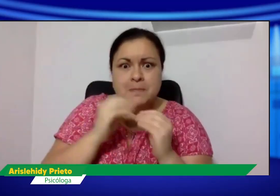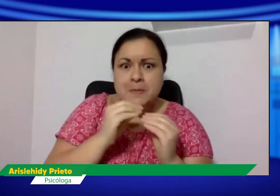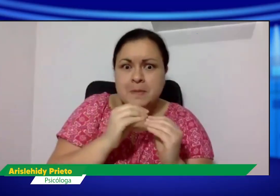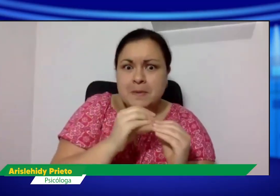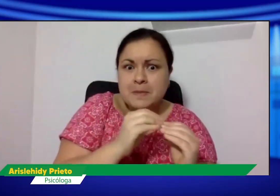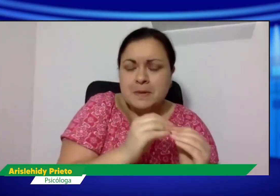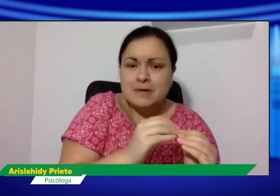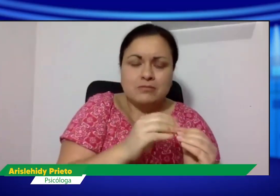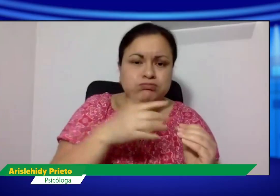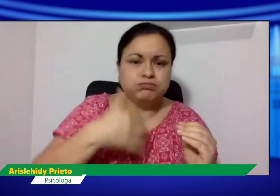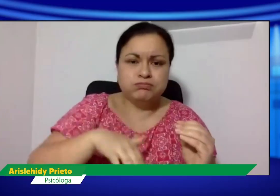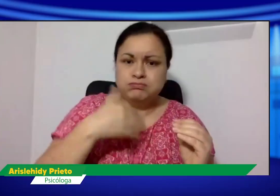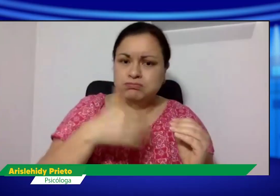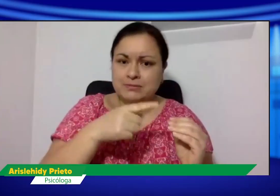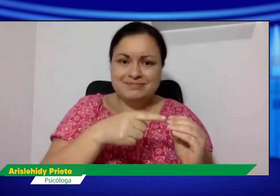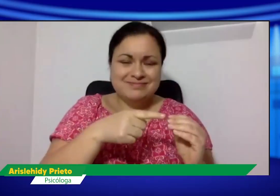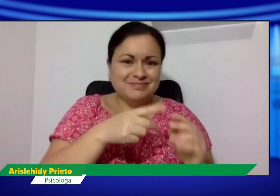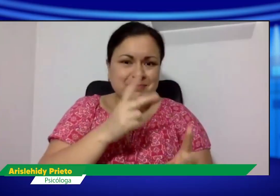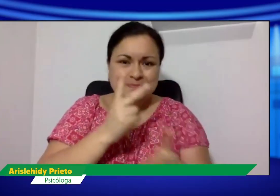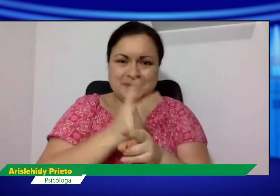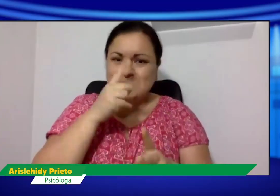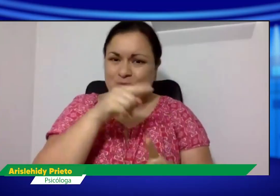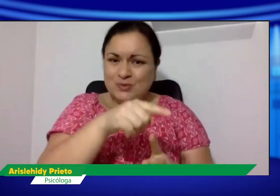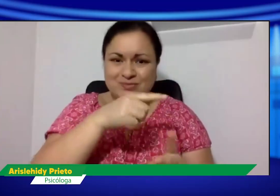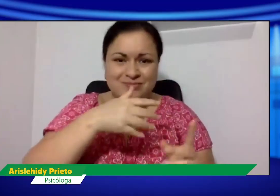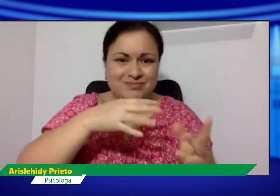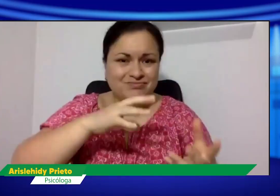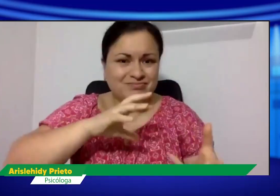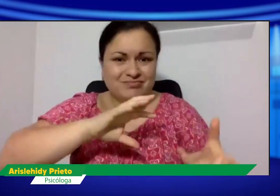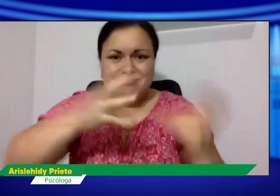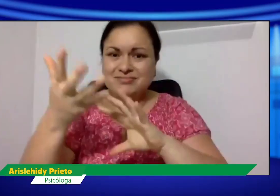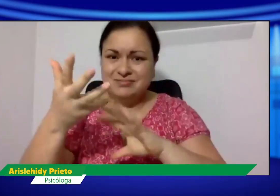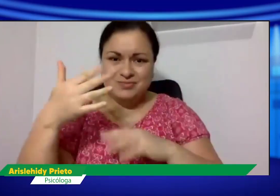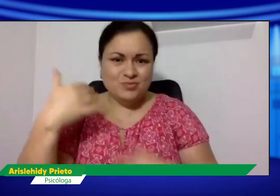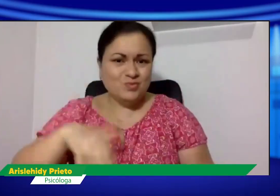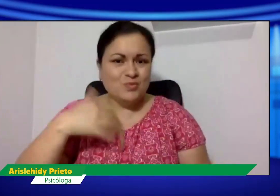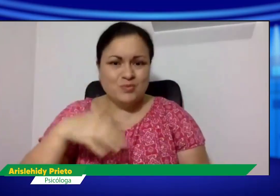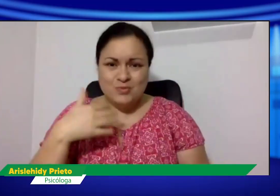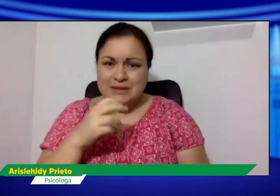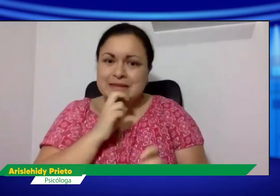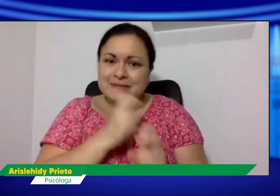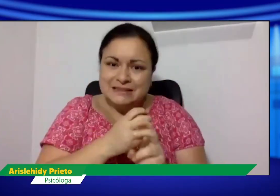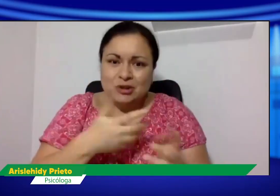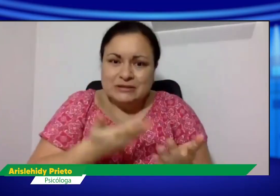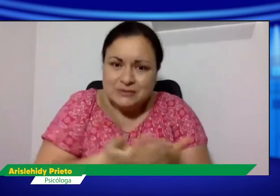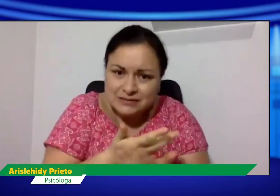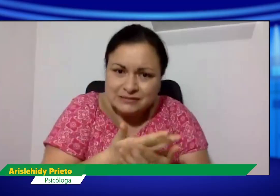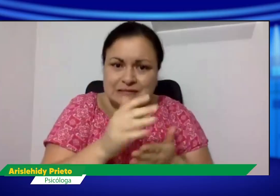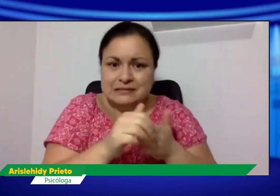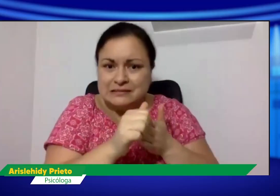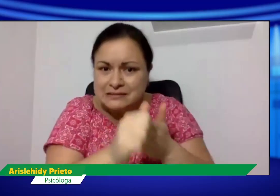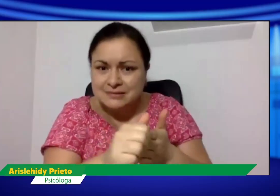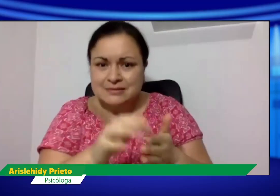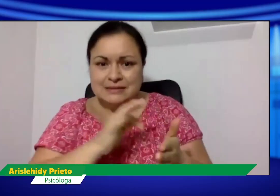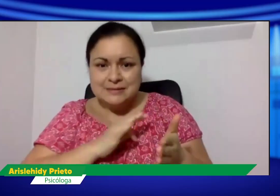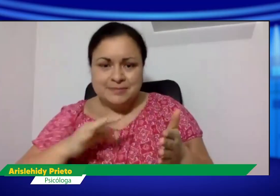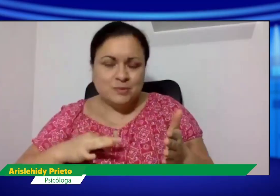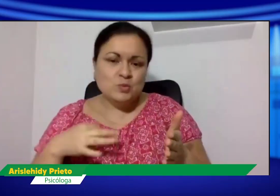el futuro porque si siguen con esos sentimientos y esto aumenta puede ser peligroso, puede llegar a ser muy